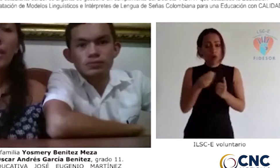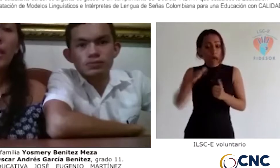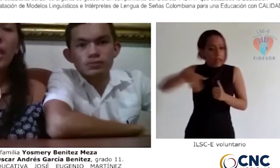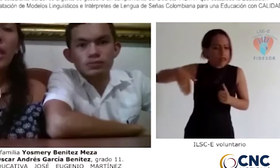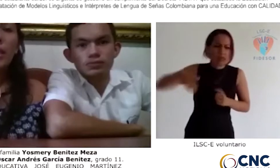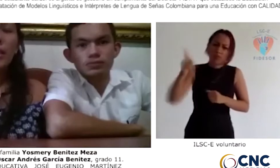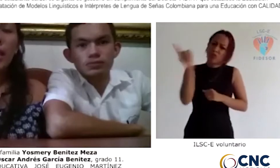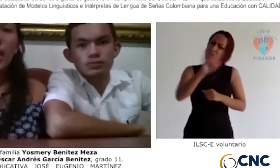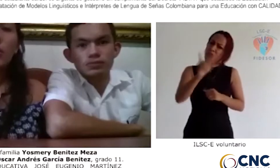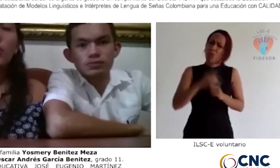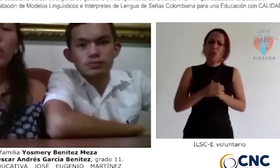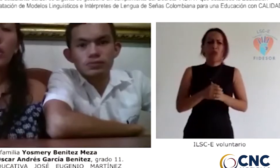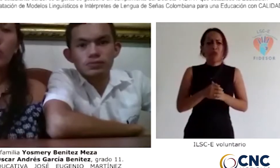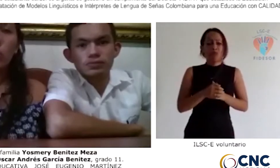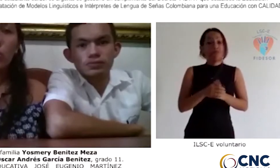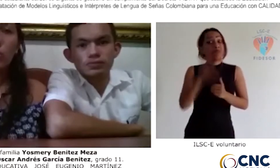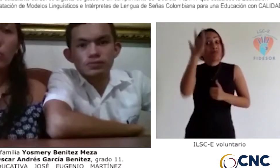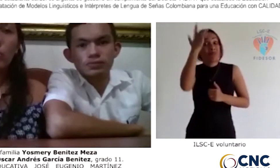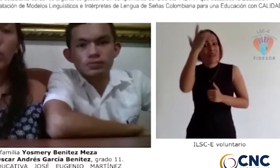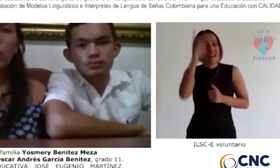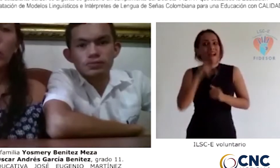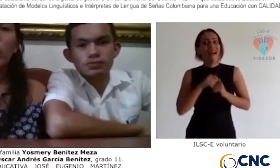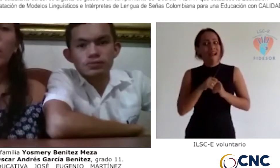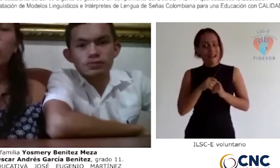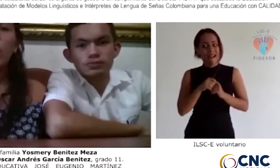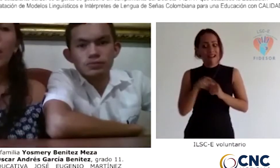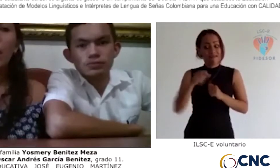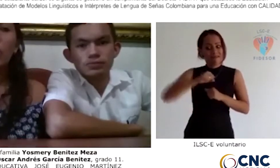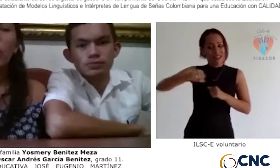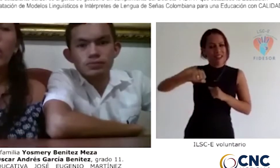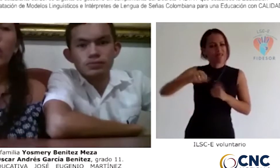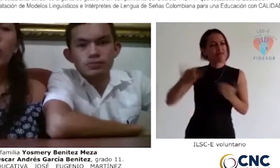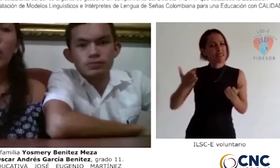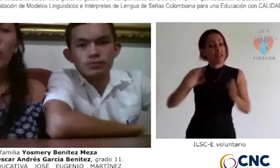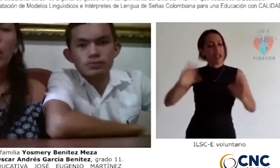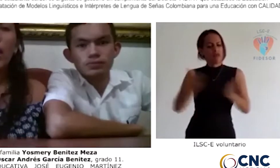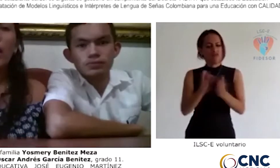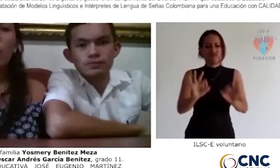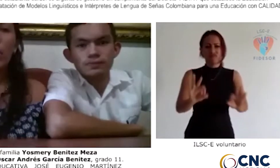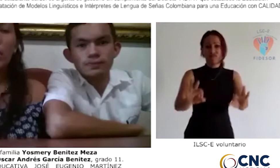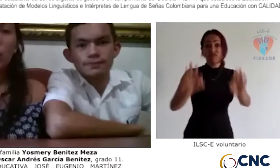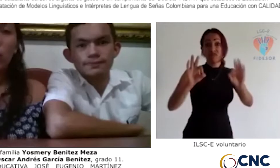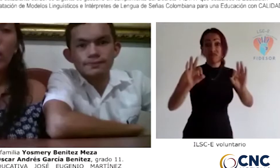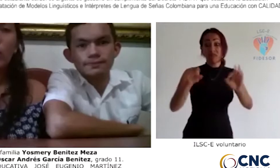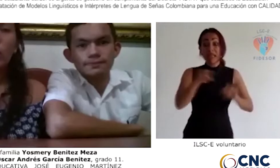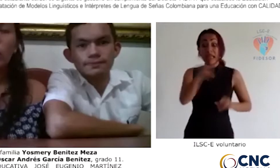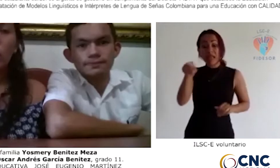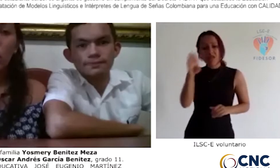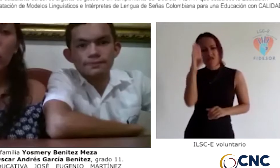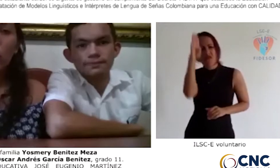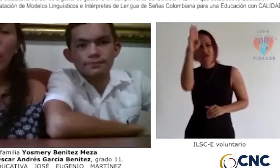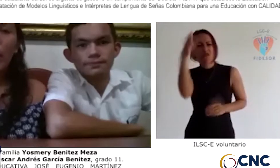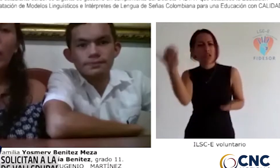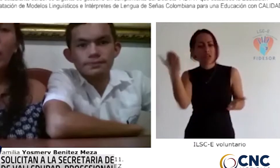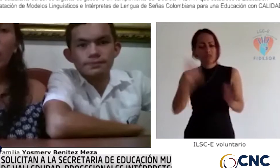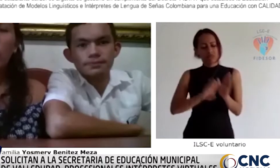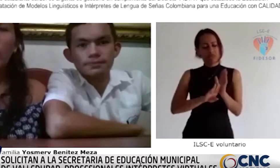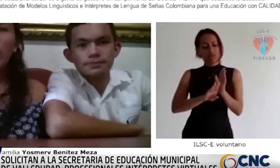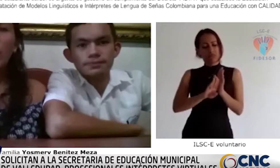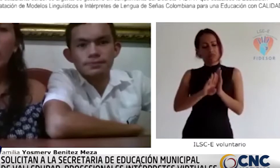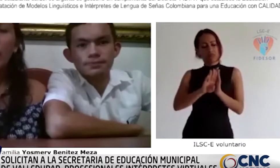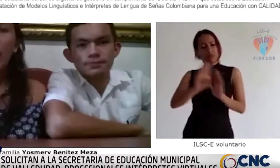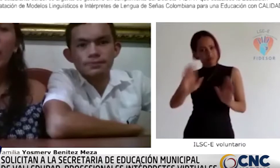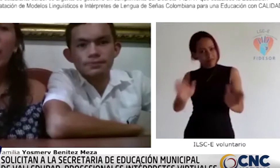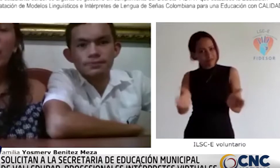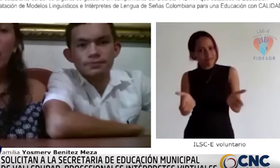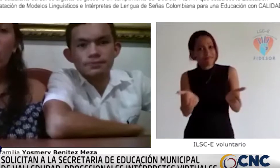se atrase este año de estudio. Yo creo que es un derecho y un deber a la educación, a nuestros niños, para que ellos